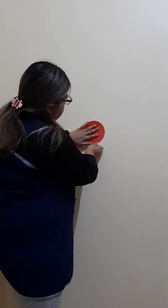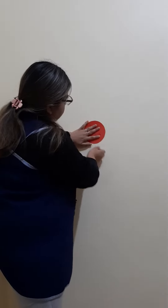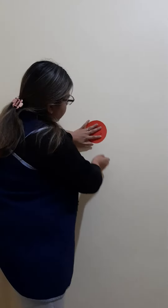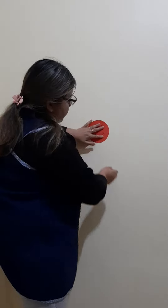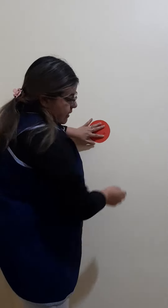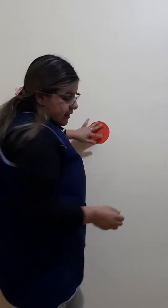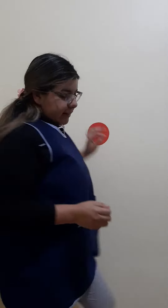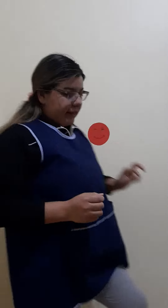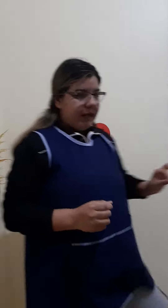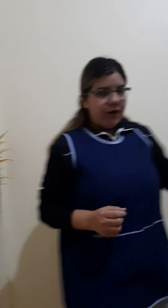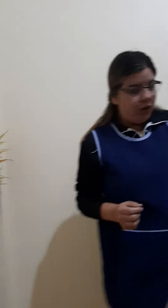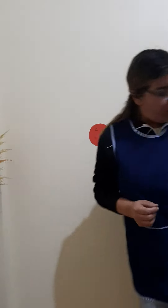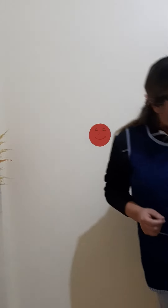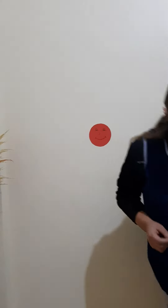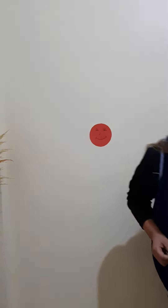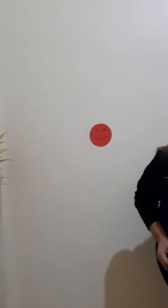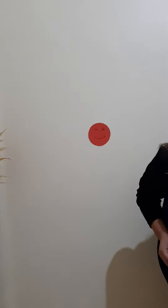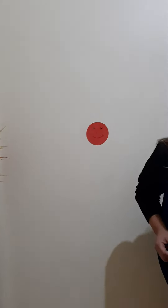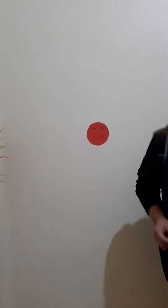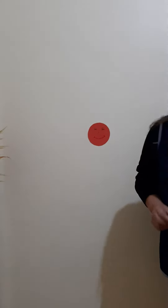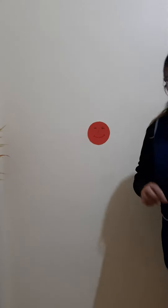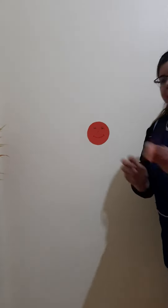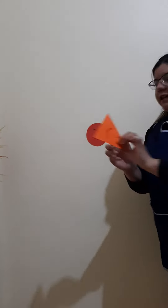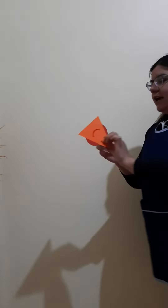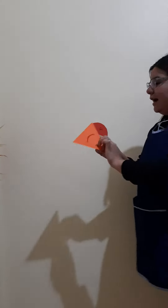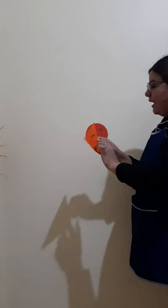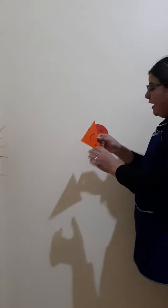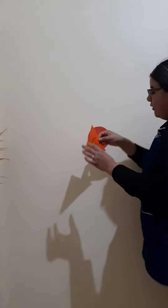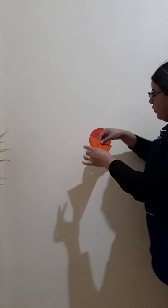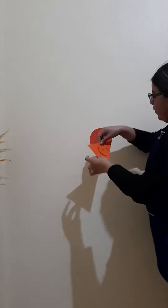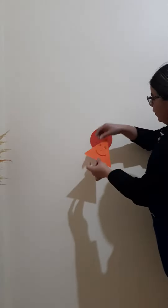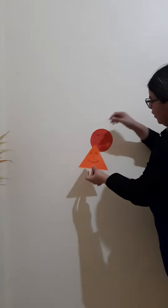tengo el triángulo